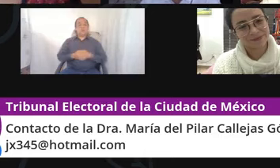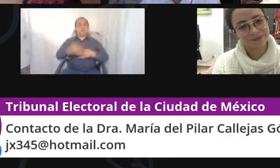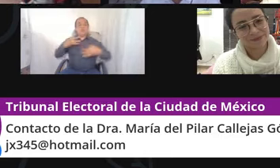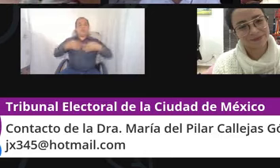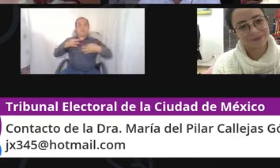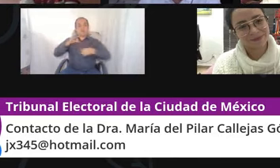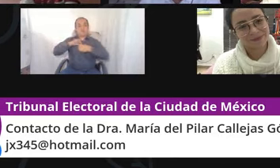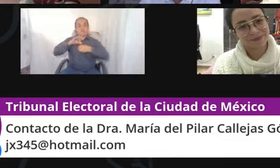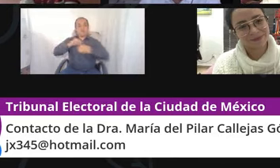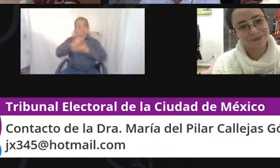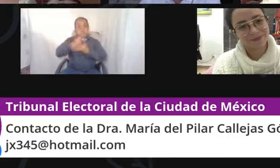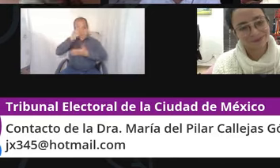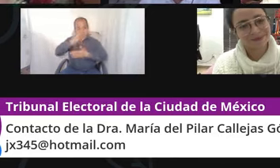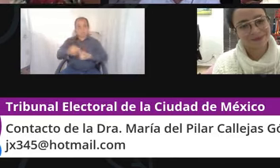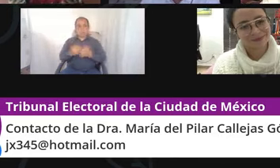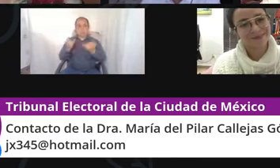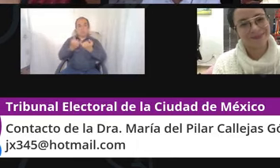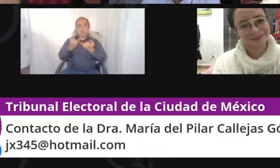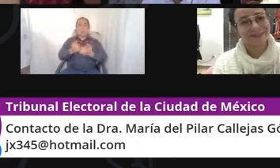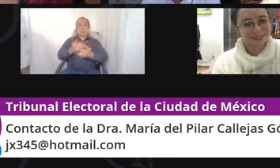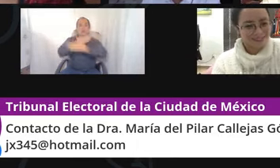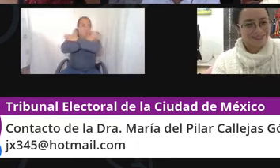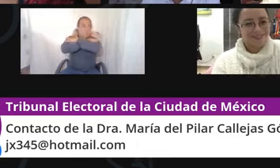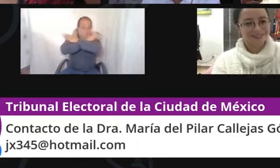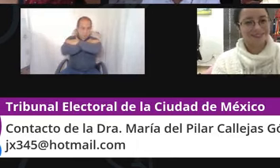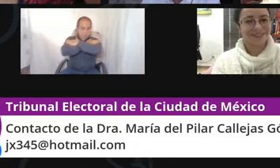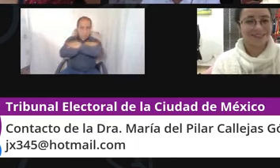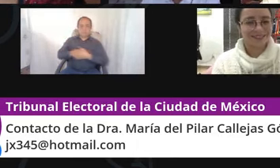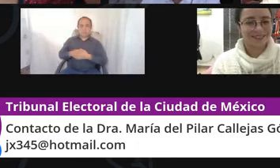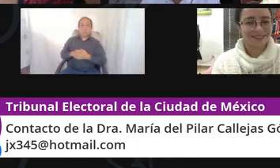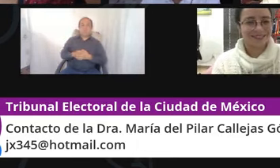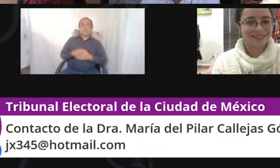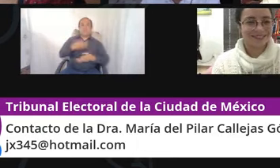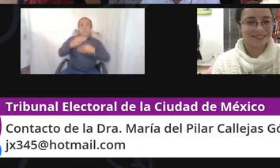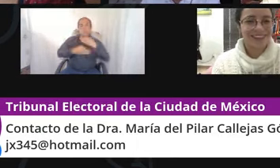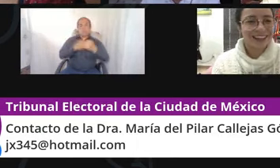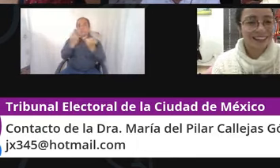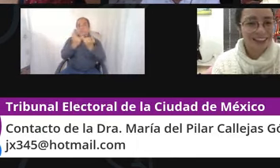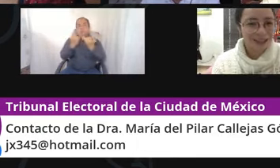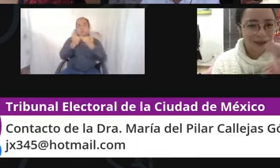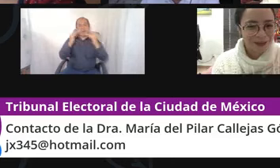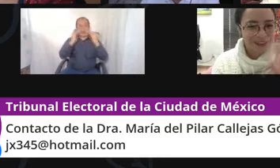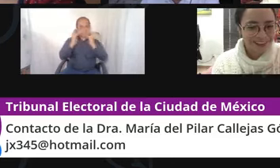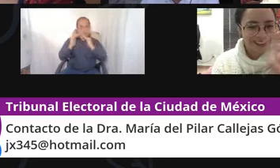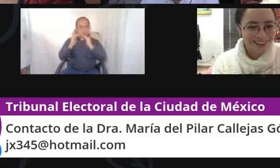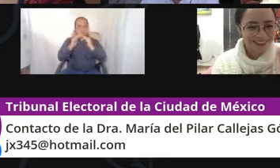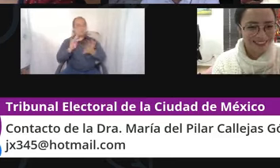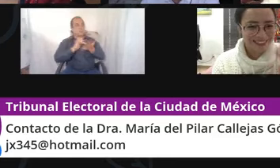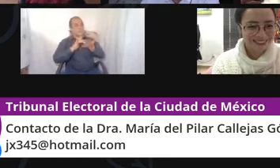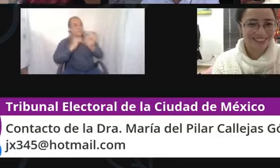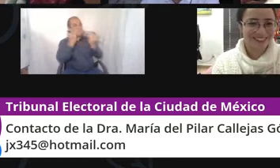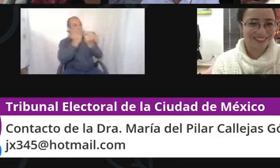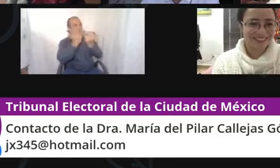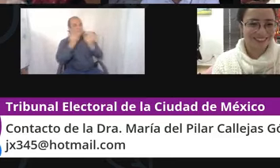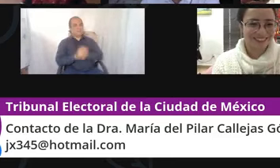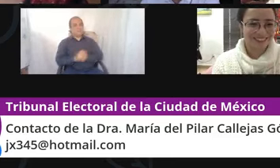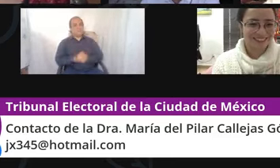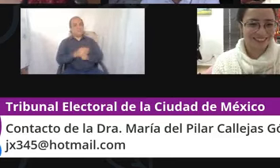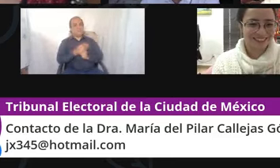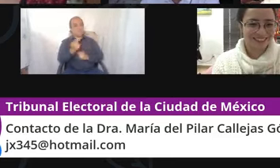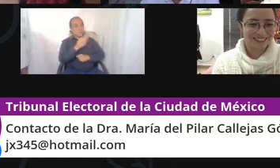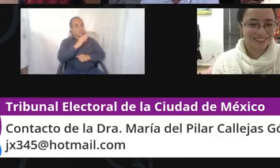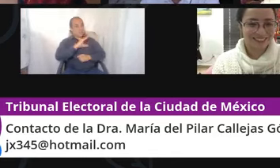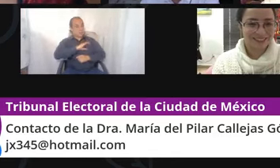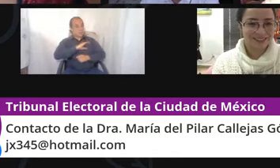Marta Cristiano Mercado Ramírez recibe usted un fuerte abrazo para todos allá en casita gracias igualmente a usted mi querida